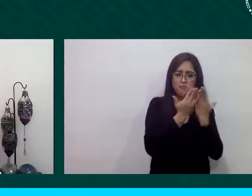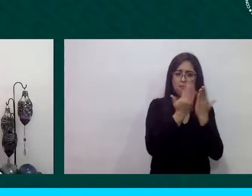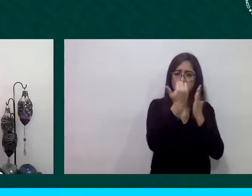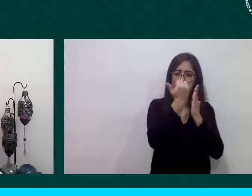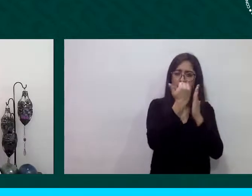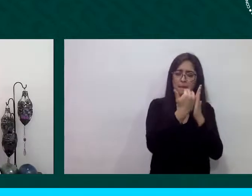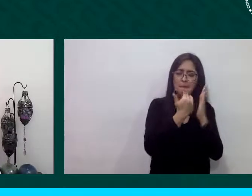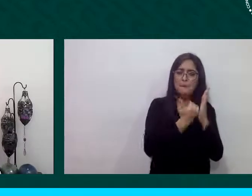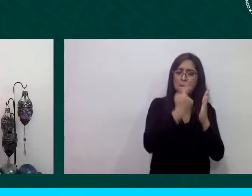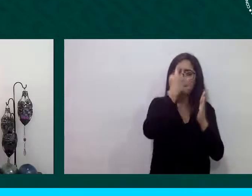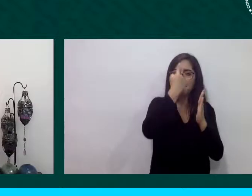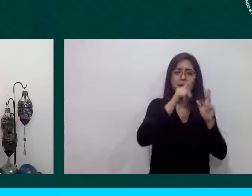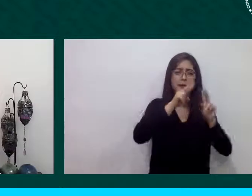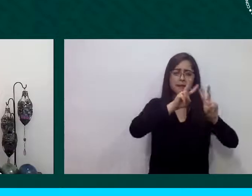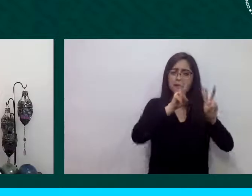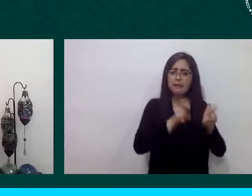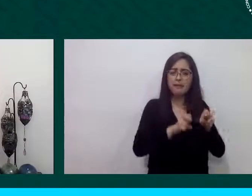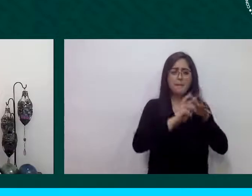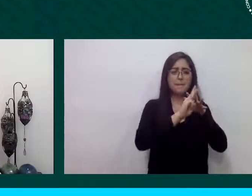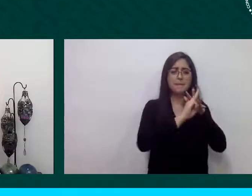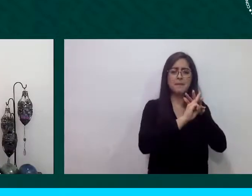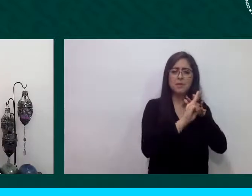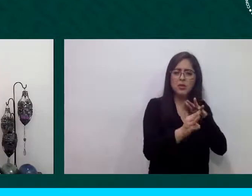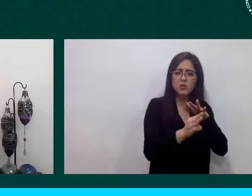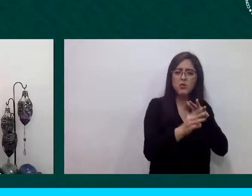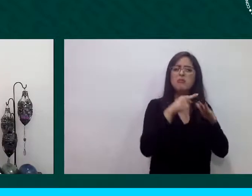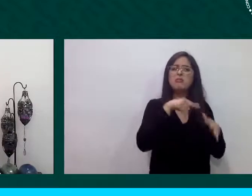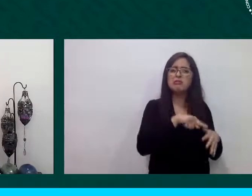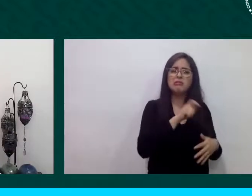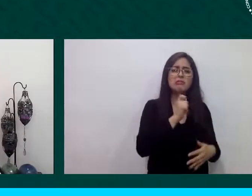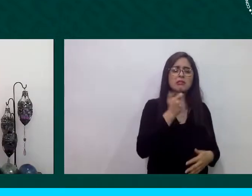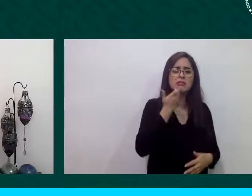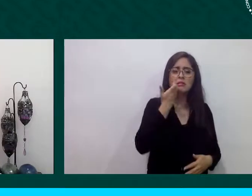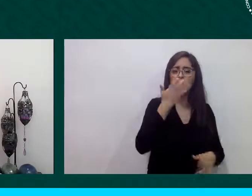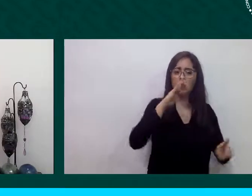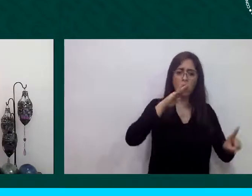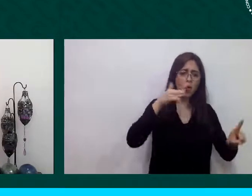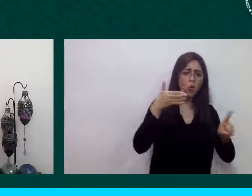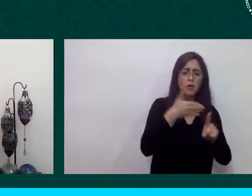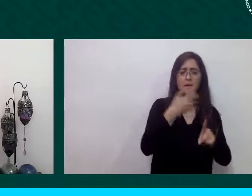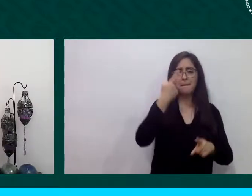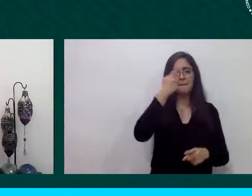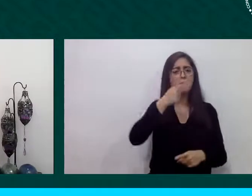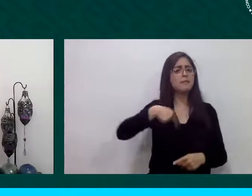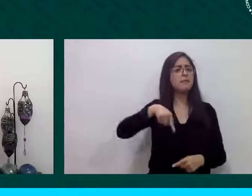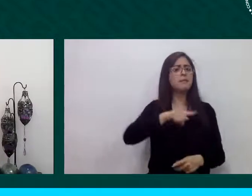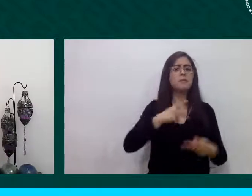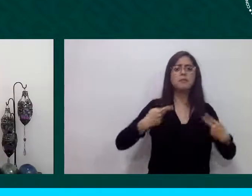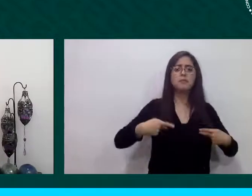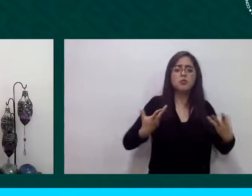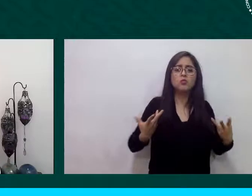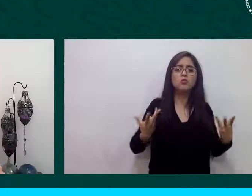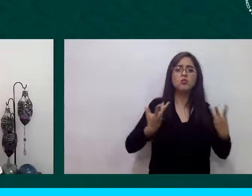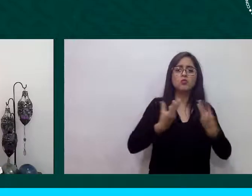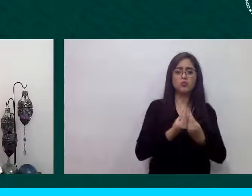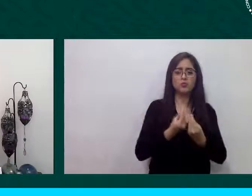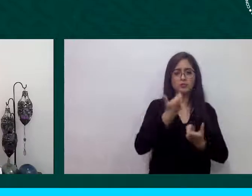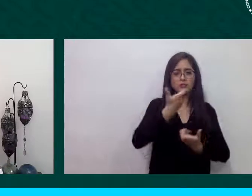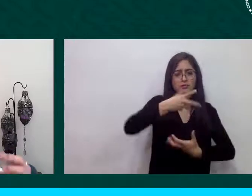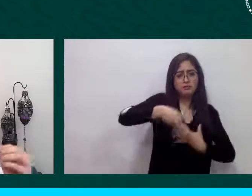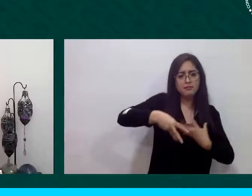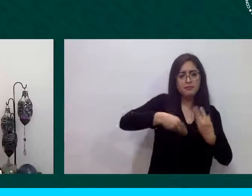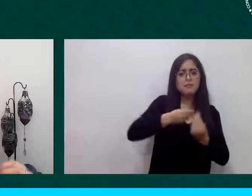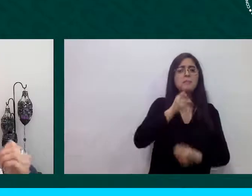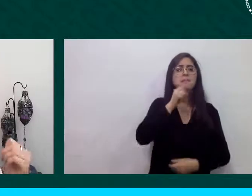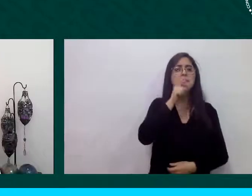fomentar de promover la integración económica y social de las personas en movilidad sabemos que